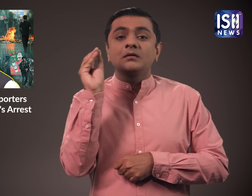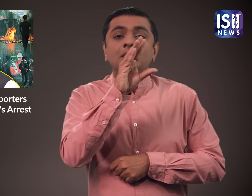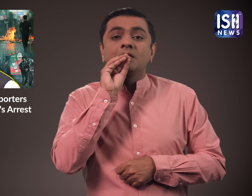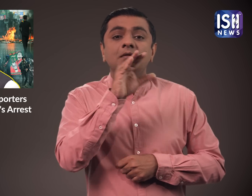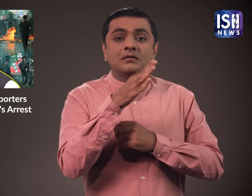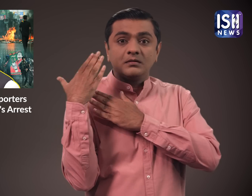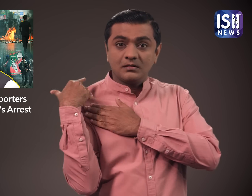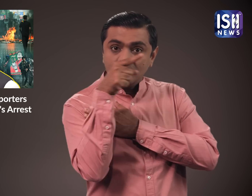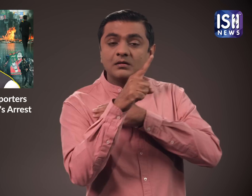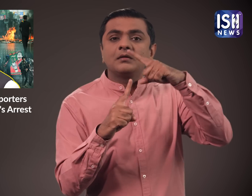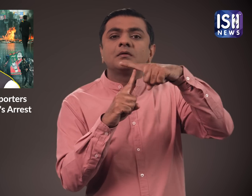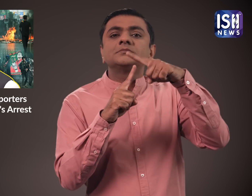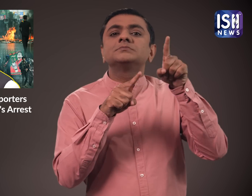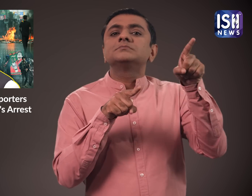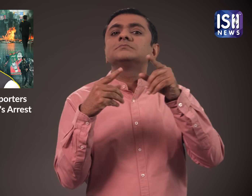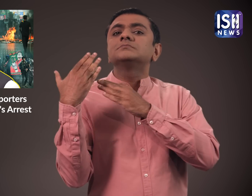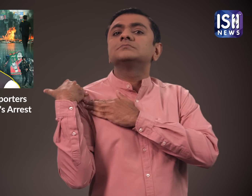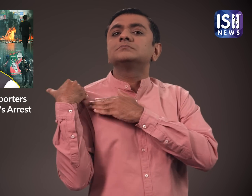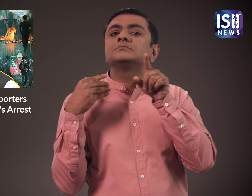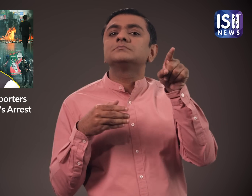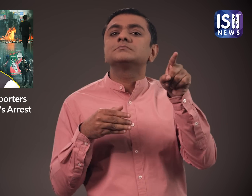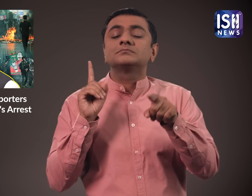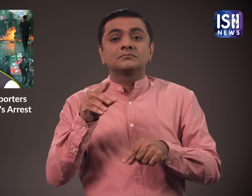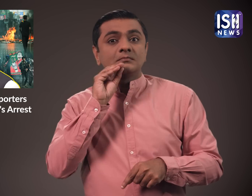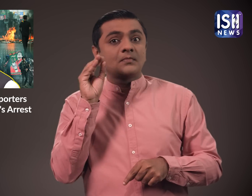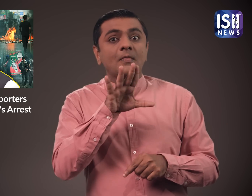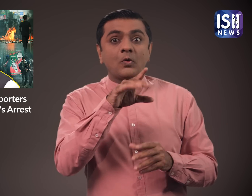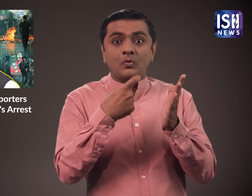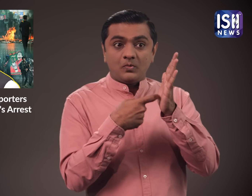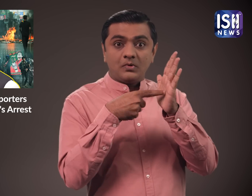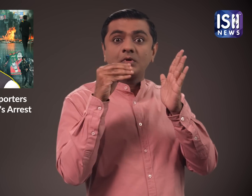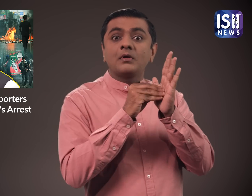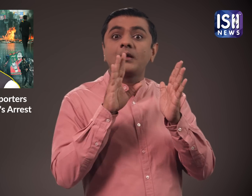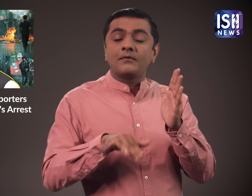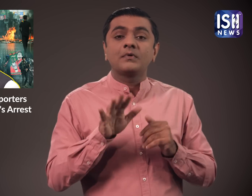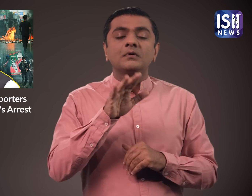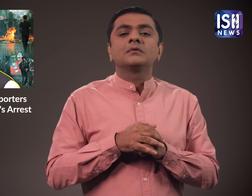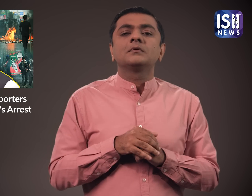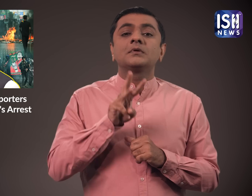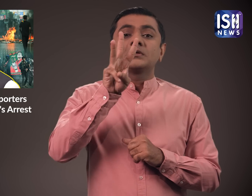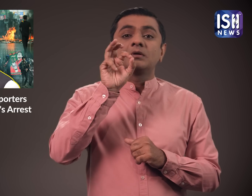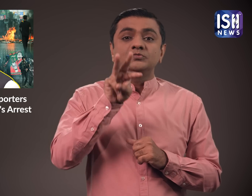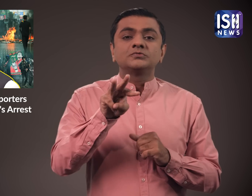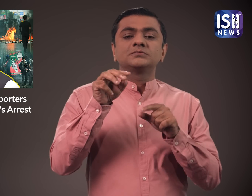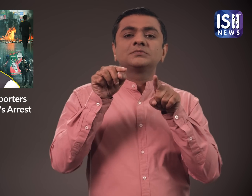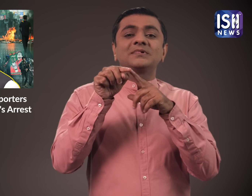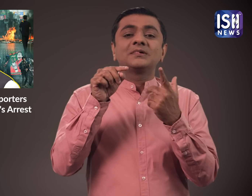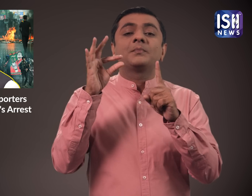उपहारों की जानकारी कोशाद्यक्ष को देनी होती है नियमों के अनुसार, 30,000 पाकिस्तानी रुपे से कम कीमत वाले